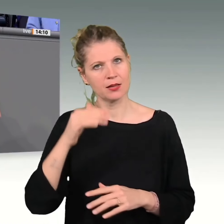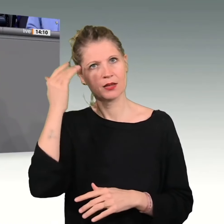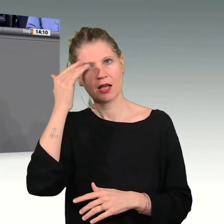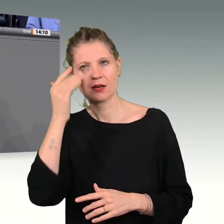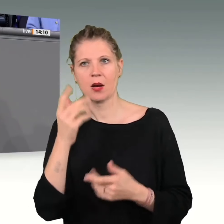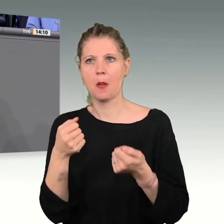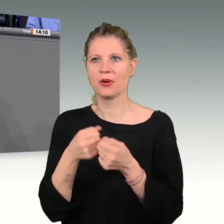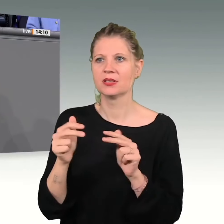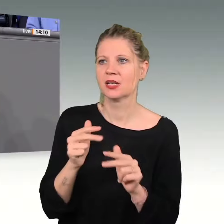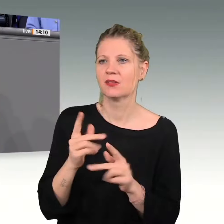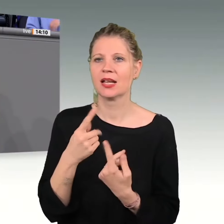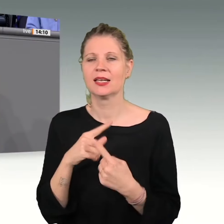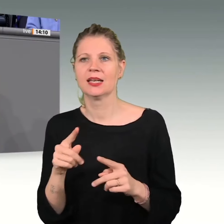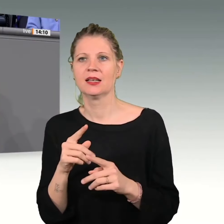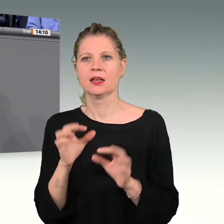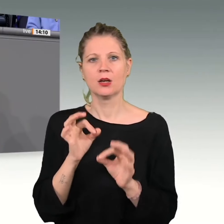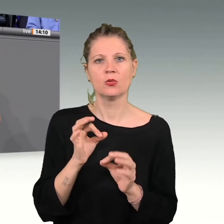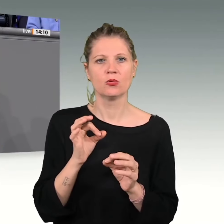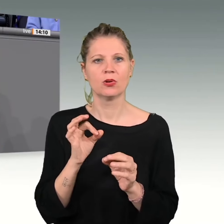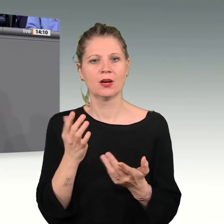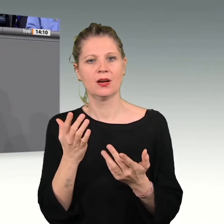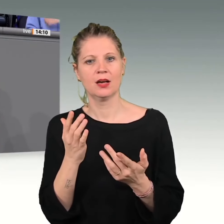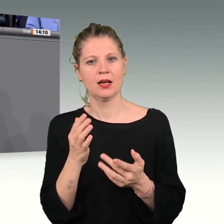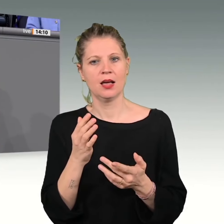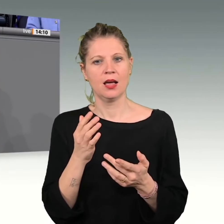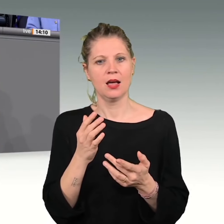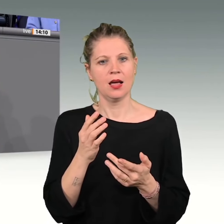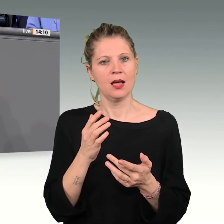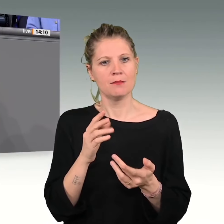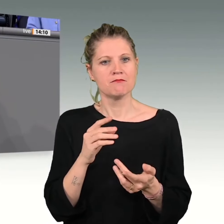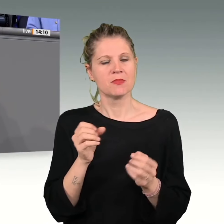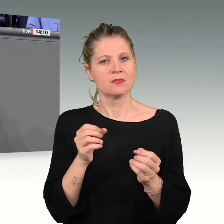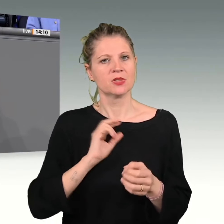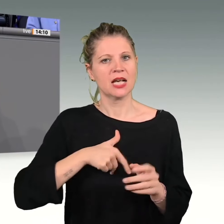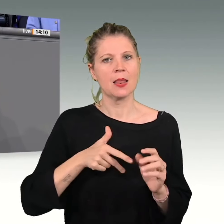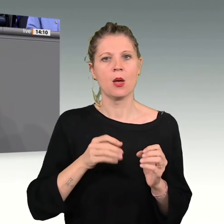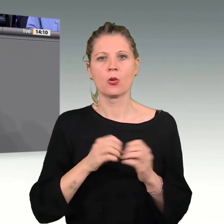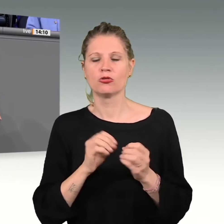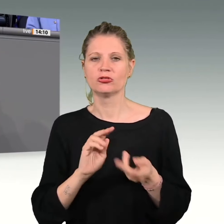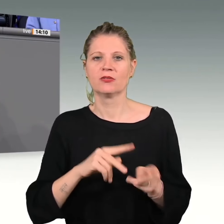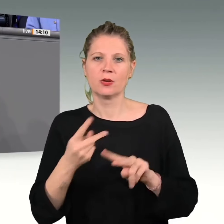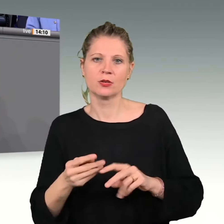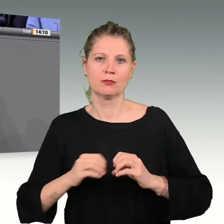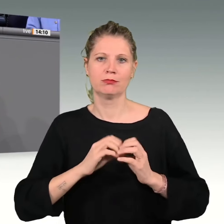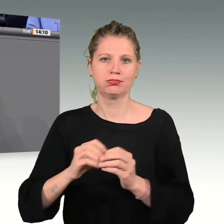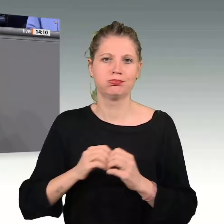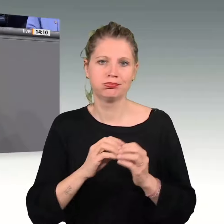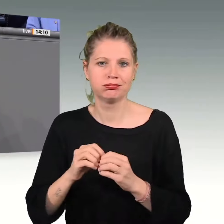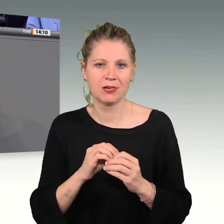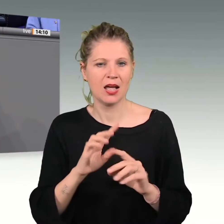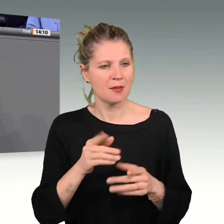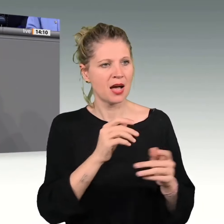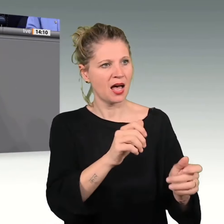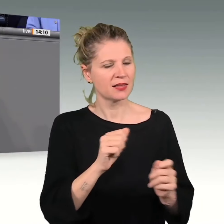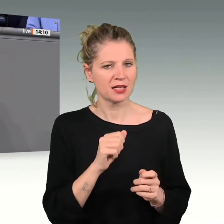ausreichend mit den Risiken der sozial-ökologischen Transformation auseinandersetzt, sollte sich die antragstellende Fraktion lieber fragen, was die